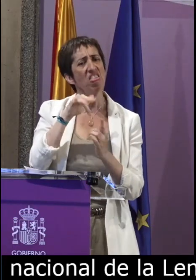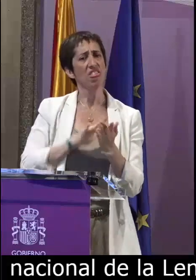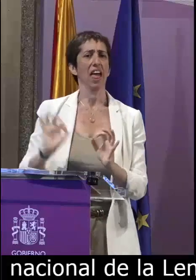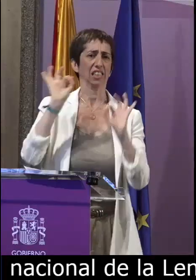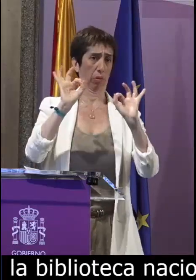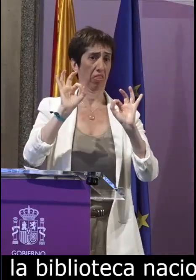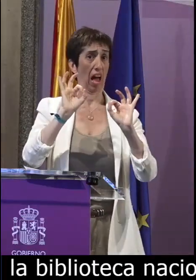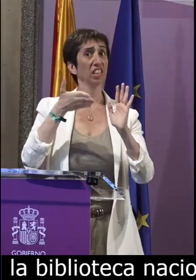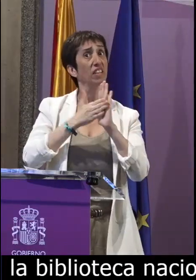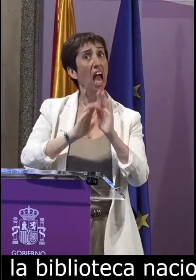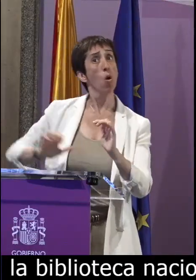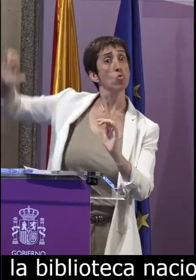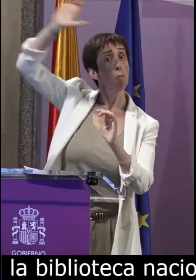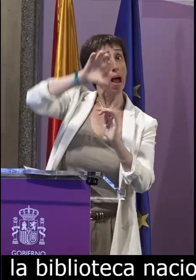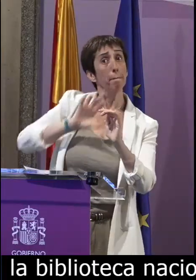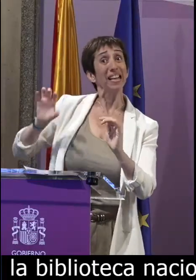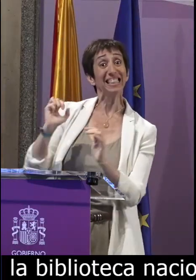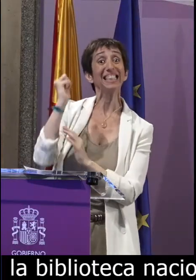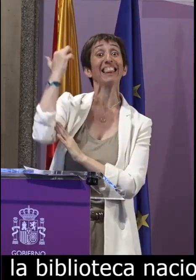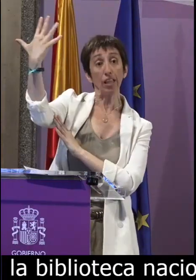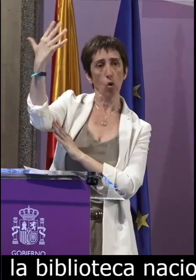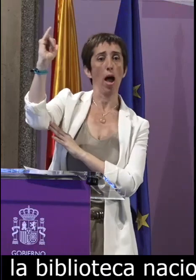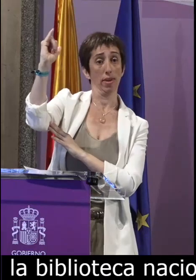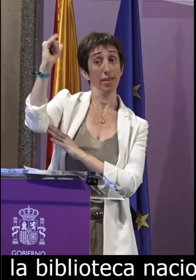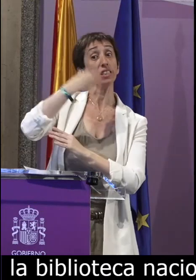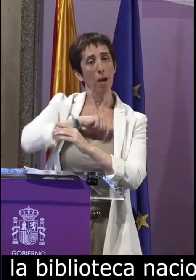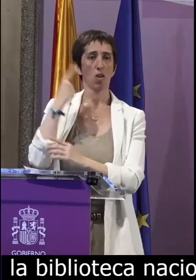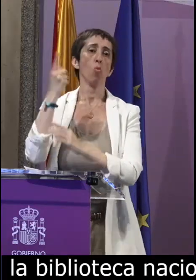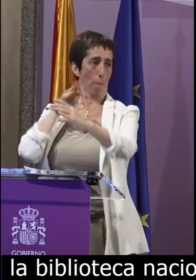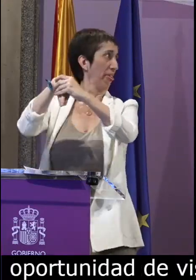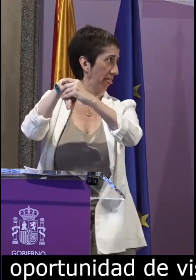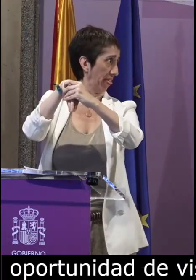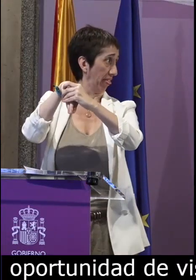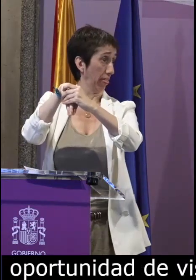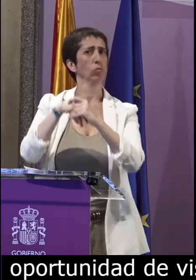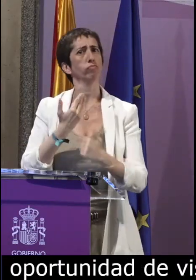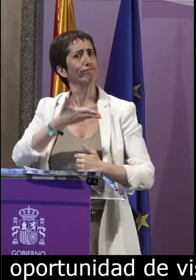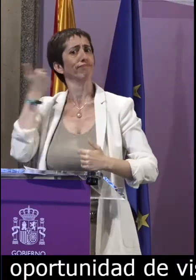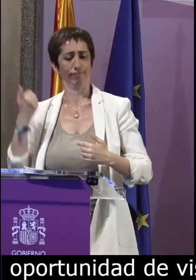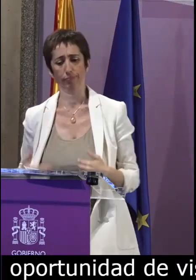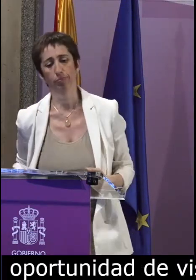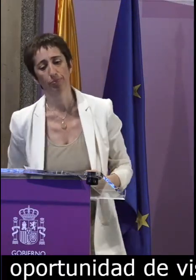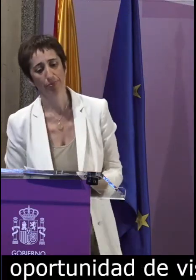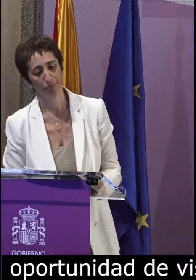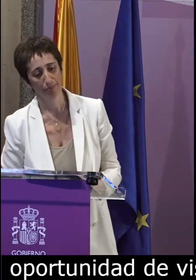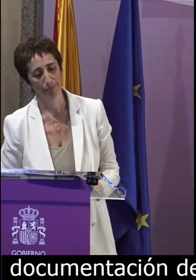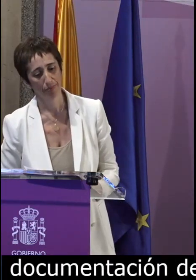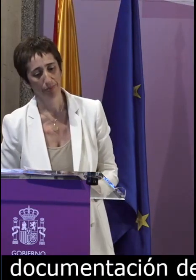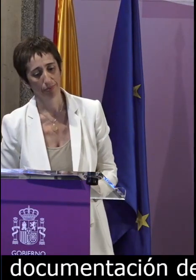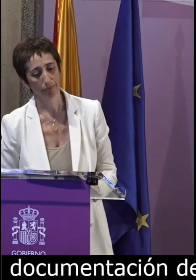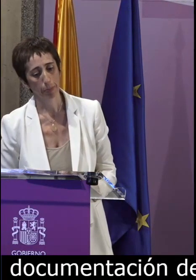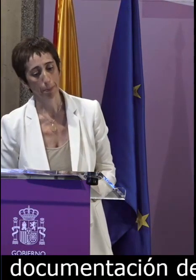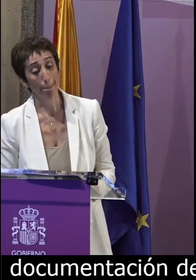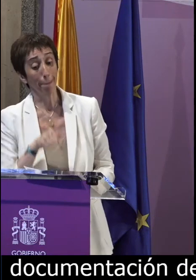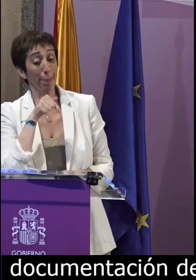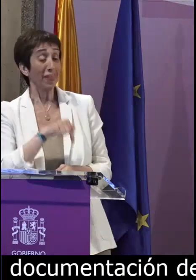años de historia de la lengua de signos es una efeméride especialmente importante porque no demasiados países de